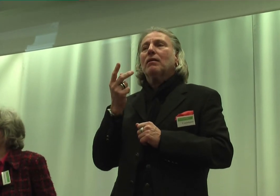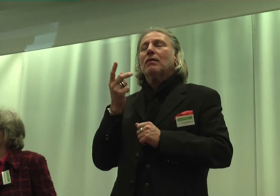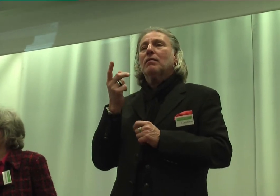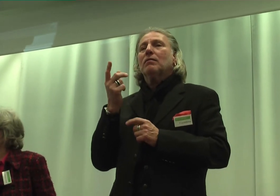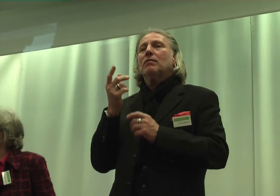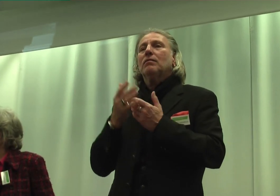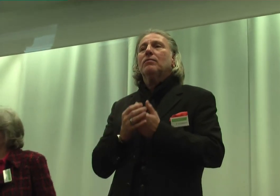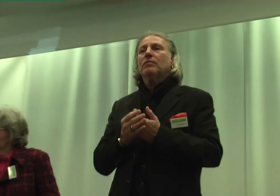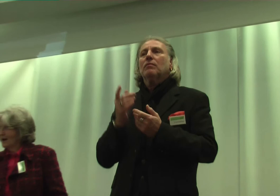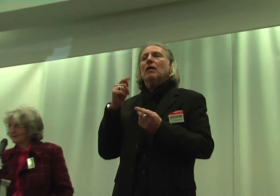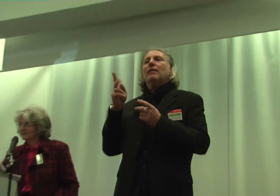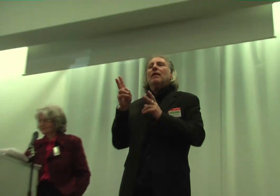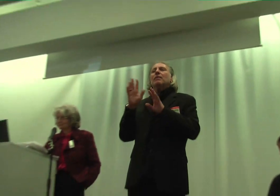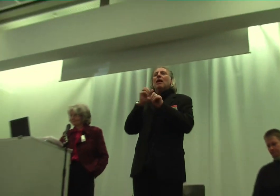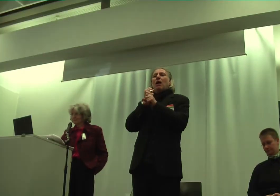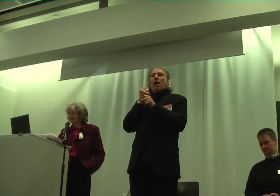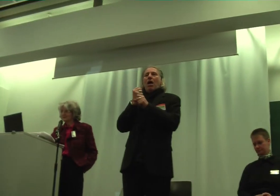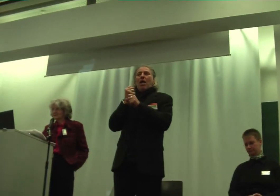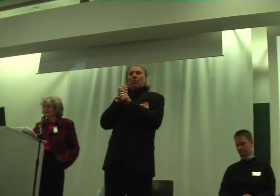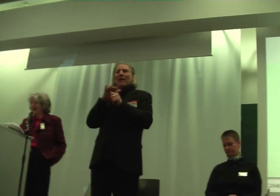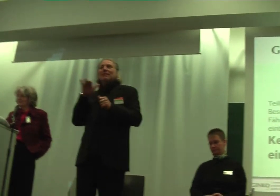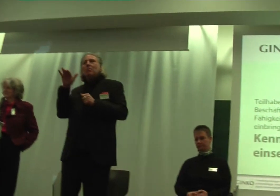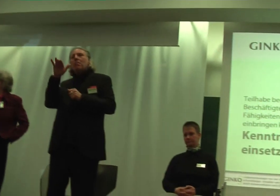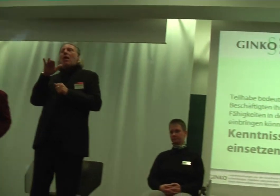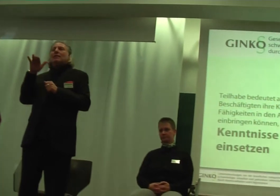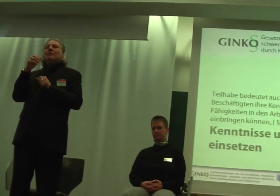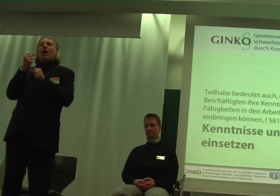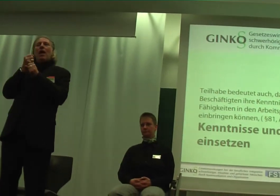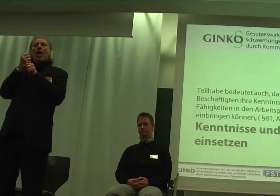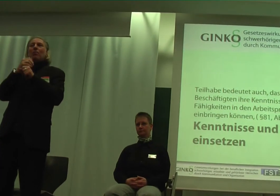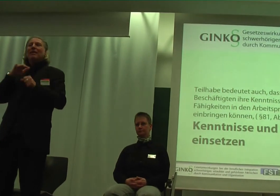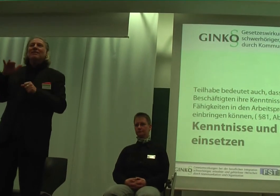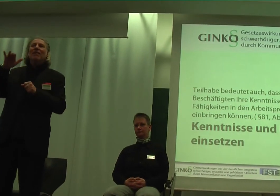in den Arbeitsplatz, das Arbeitsfeld, auf das Arbeitsfeld